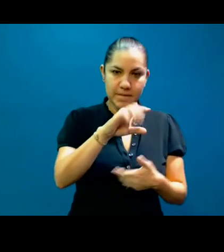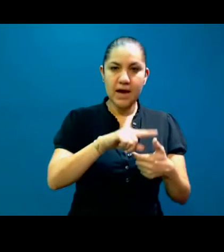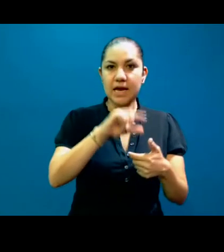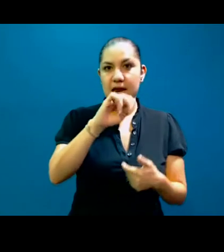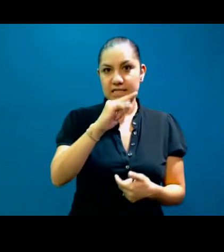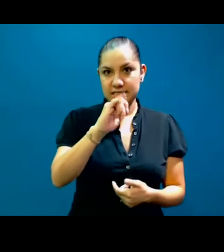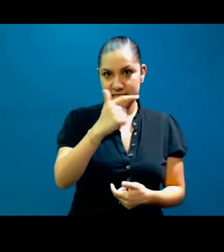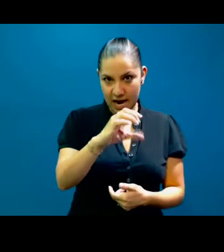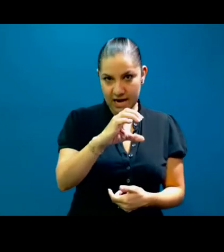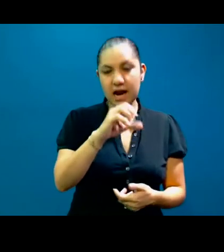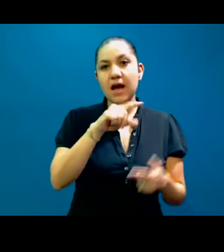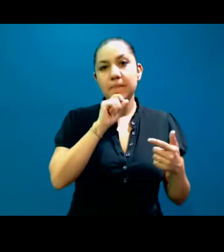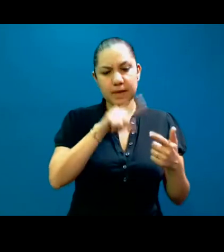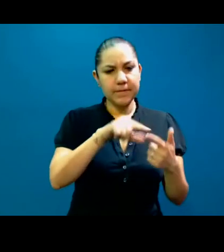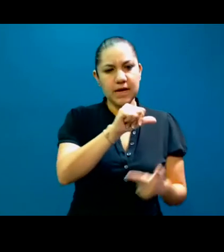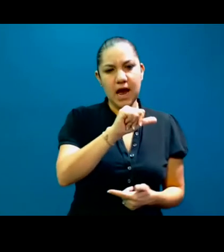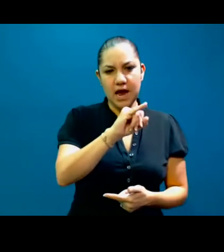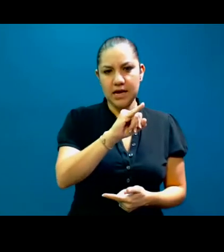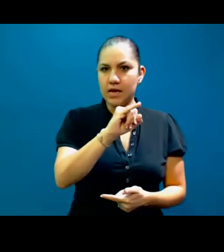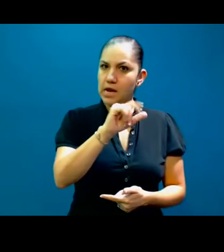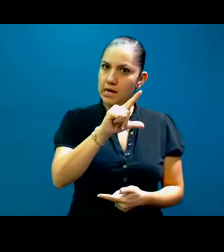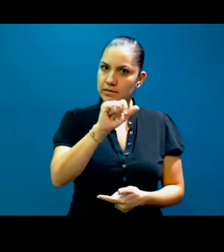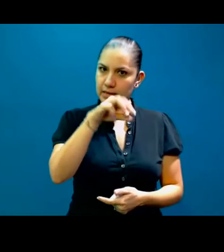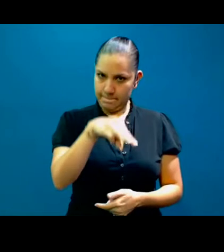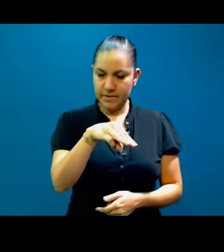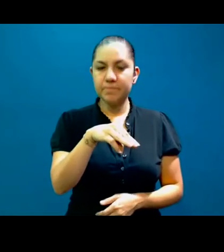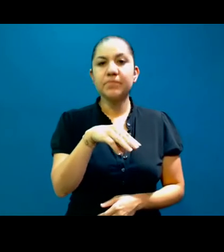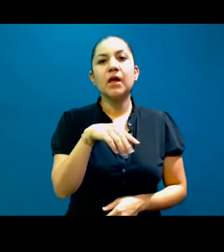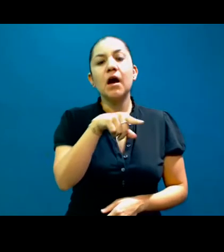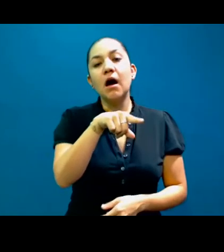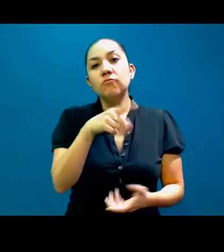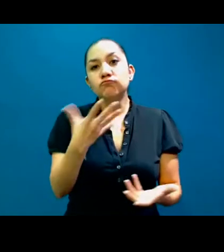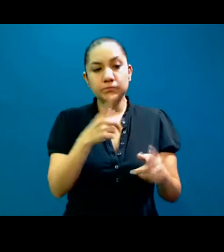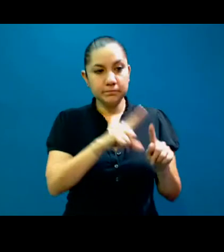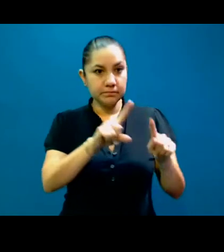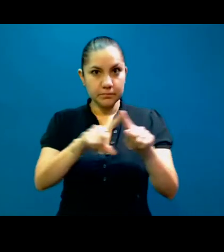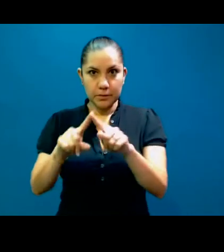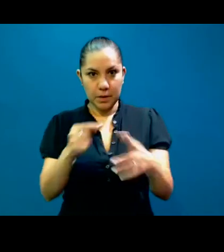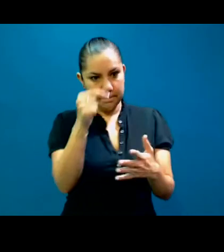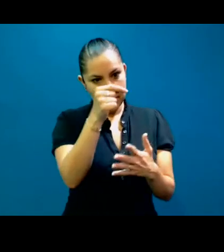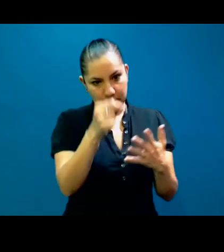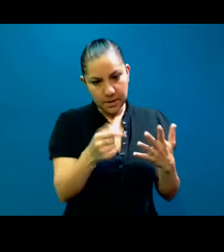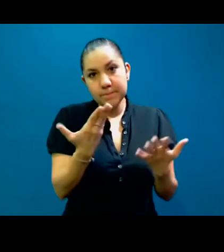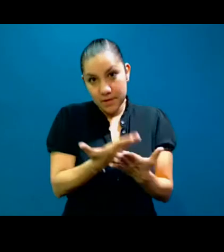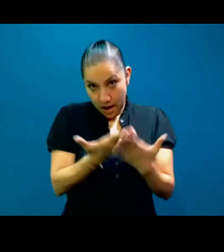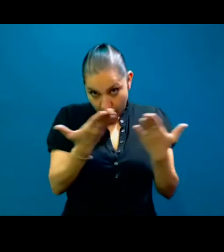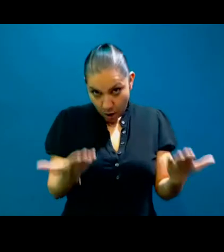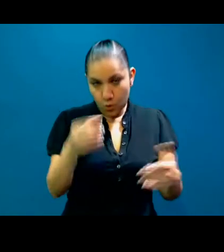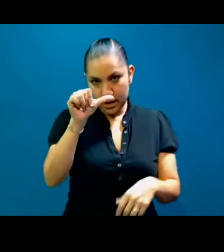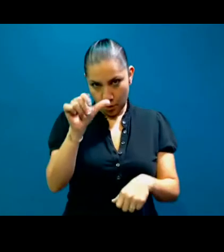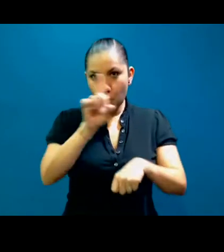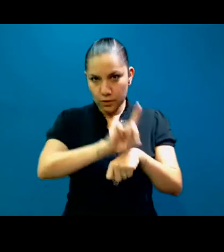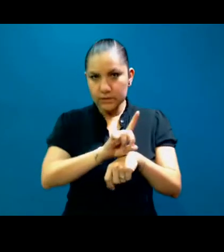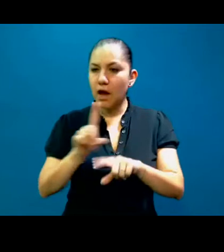ACLSM. Y en esta ocasión, pues, vamos a tener el gusto y el placer de escuchar a varias